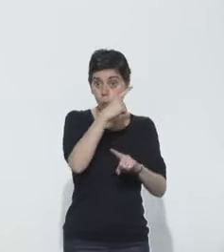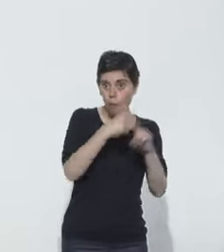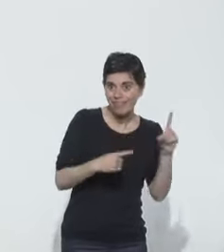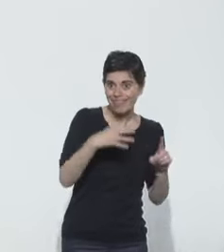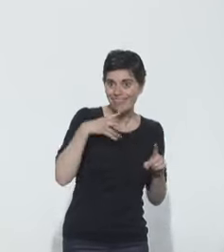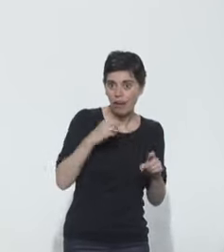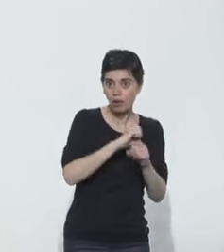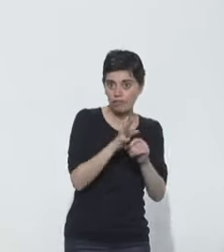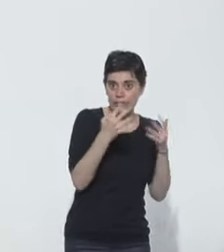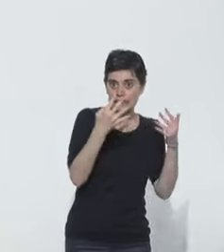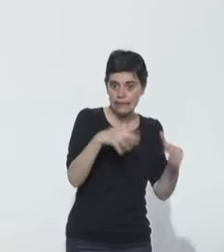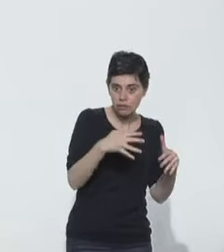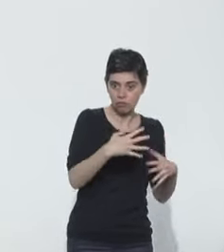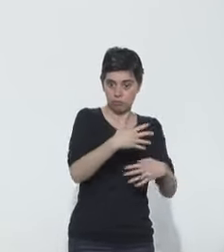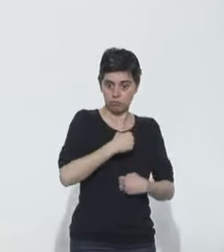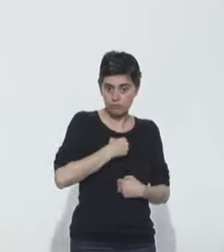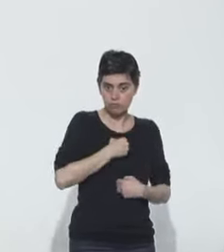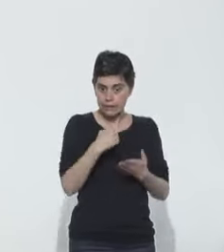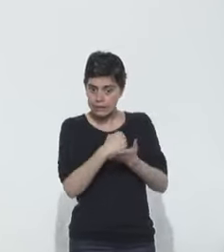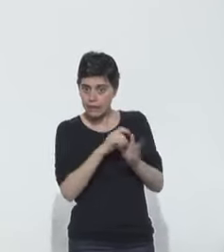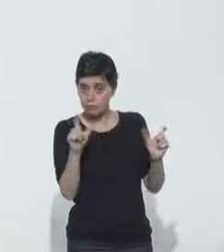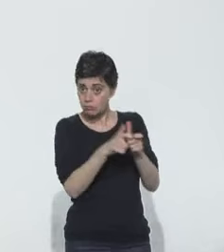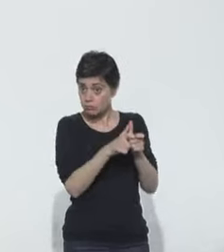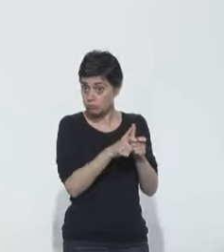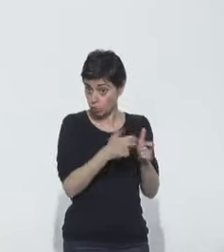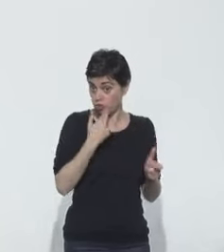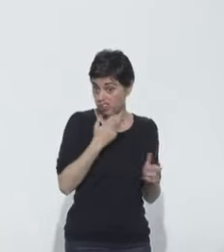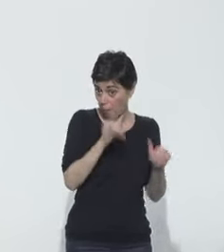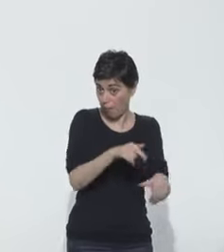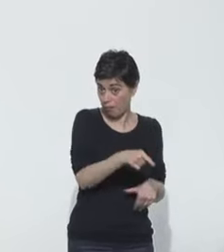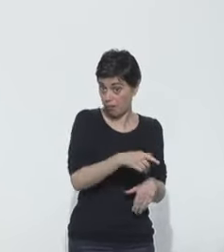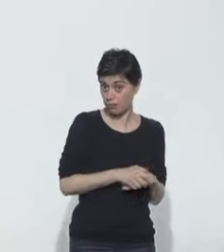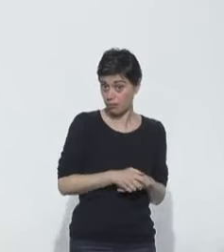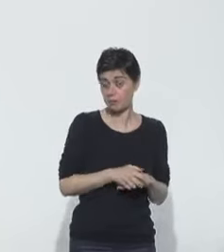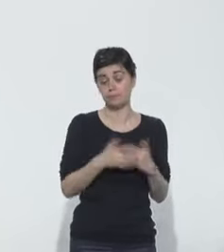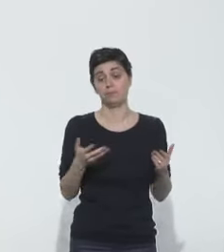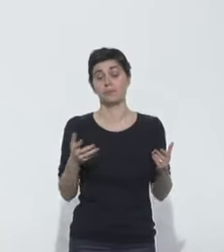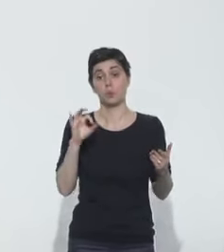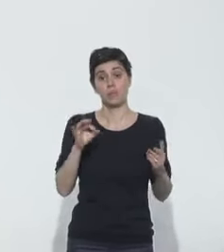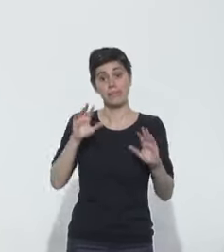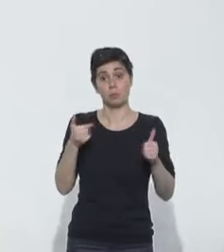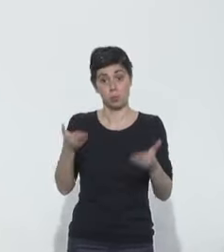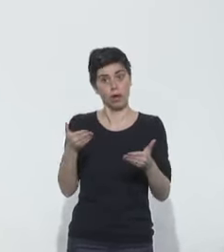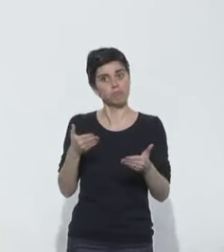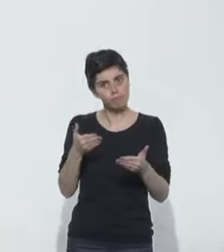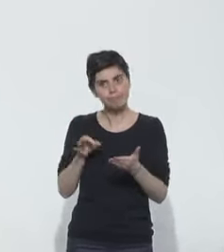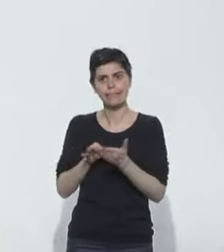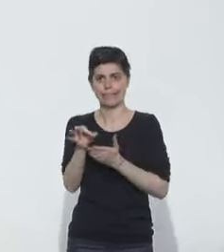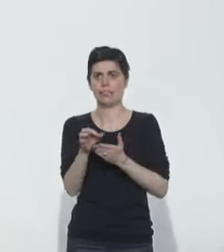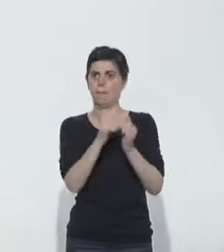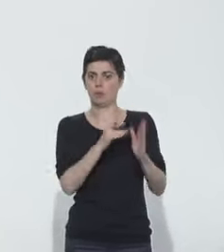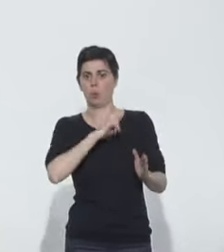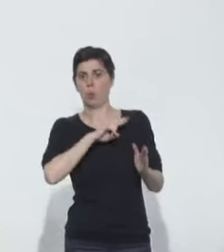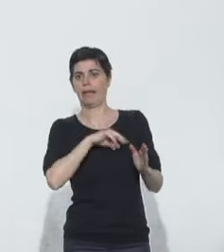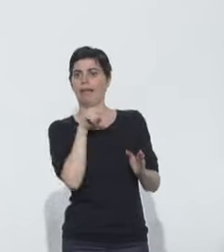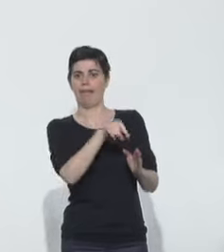? La réalisation de tests de dépistage sert-elle à quelque chose dans ces cas-là ? Oui, c'est pourquoi nous avons une stratégie offensive de tests des EHPAD qui ont des cas,